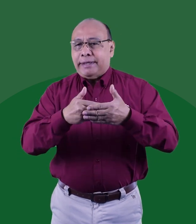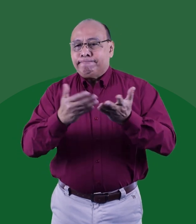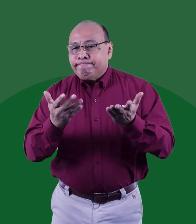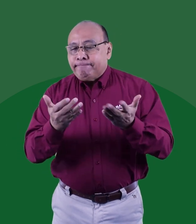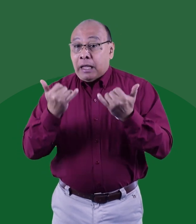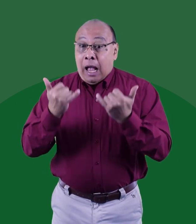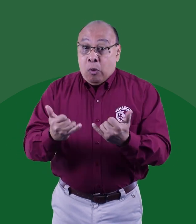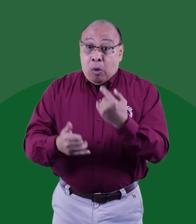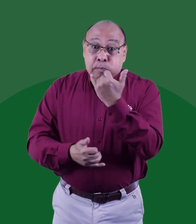esa figura.